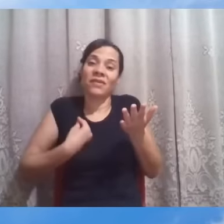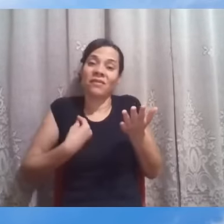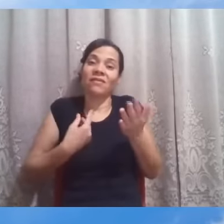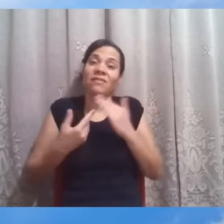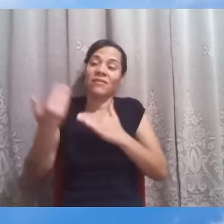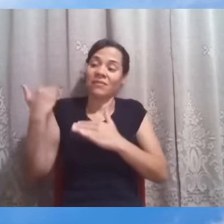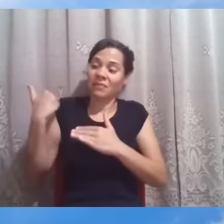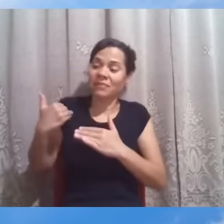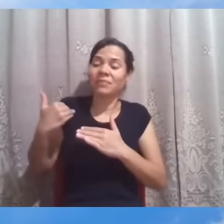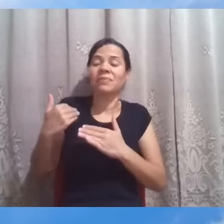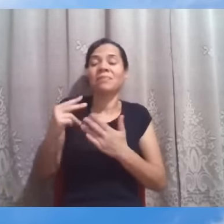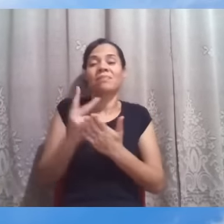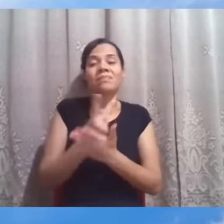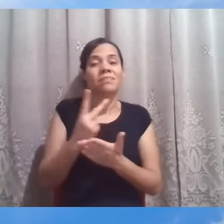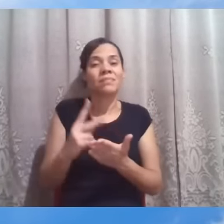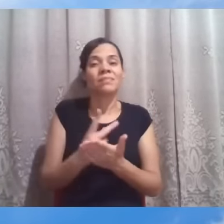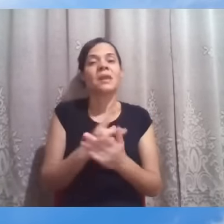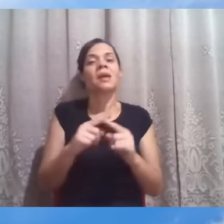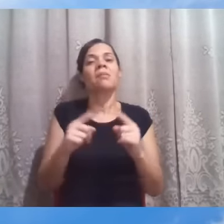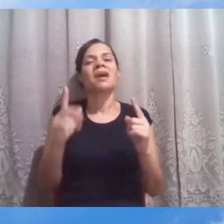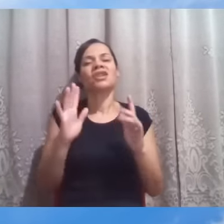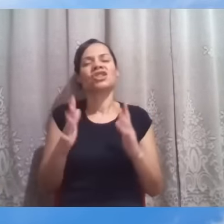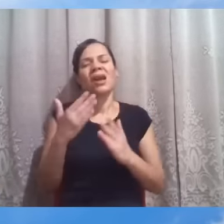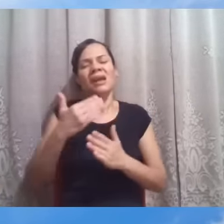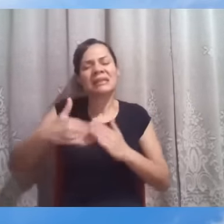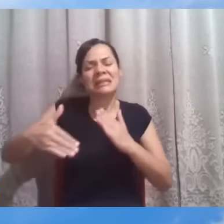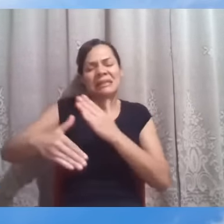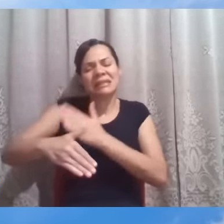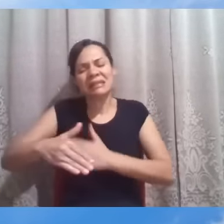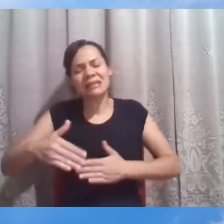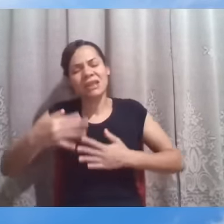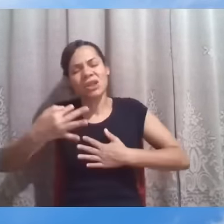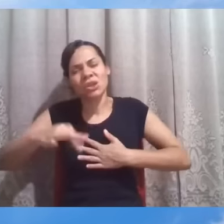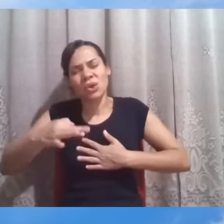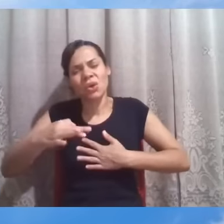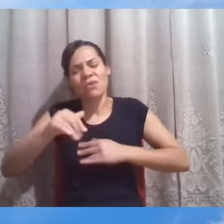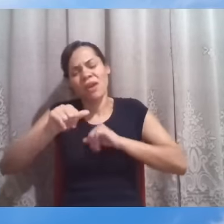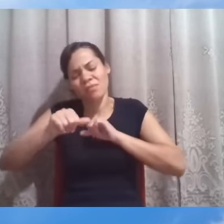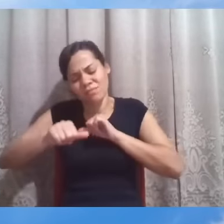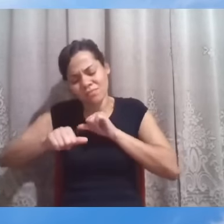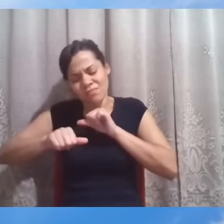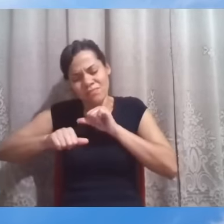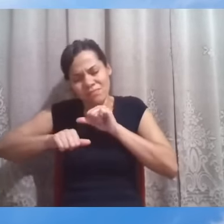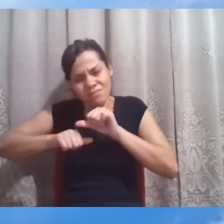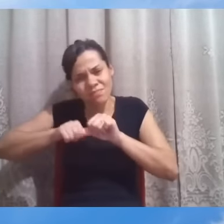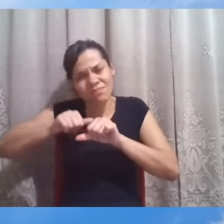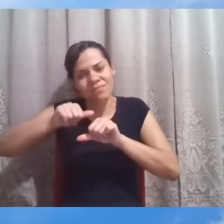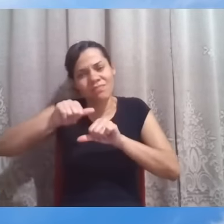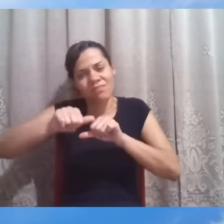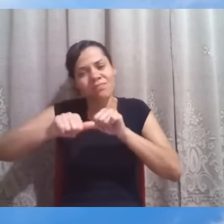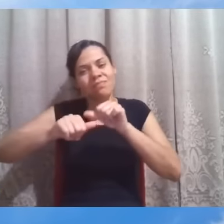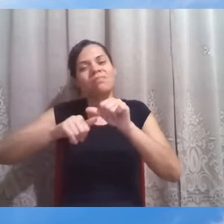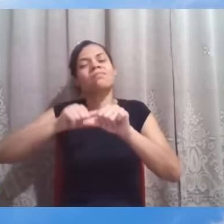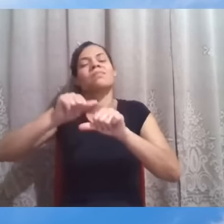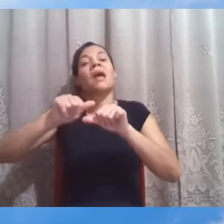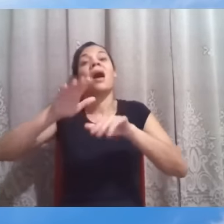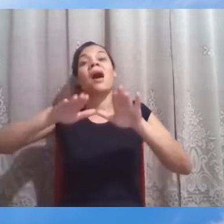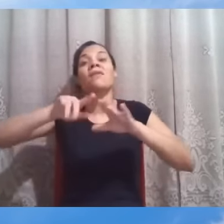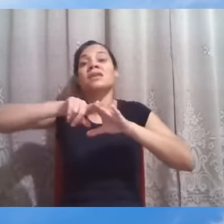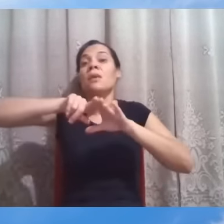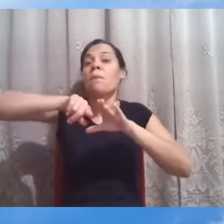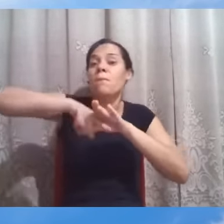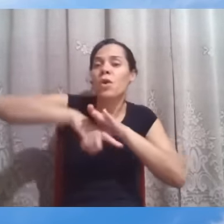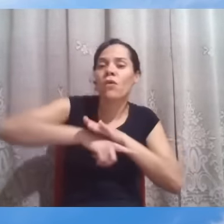sim, mas já raladas pela dor, pelas lutas, vêm sendo transformadas, às vezes, em níveis muito mais profundos do que nós,